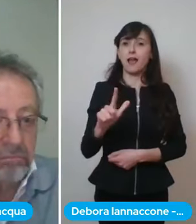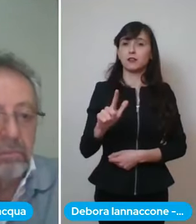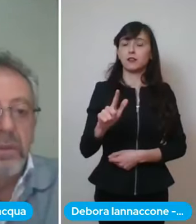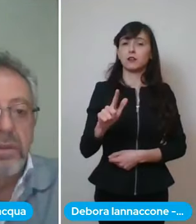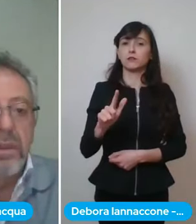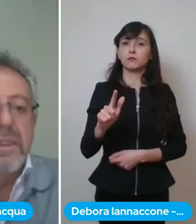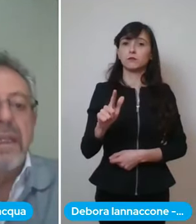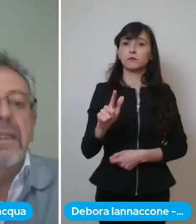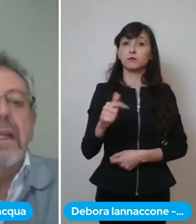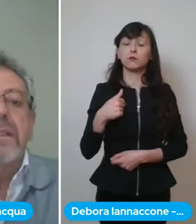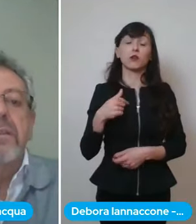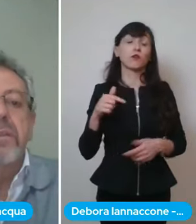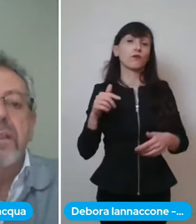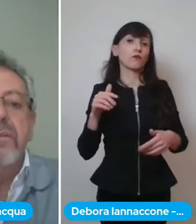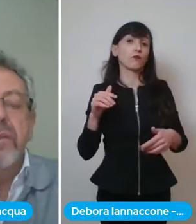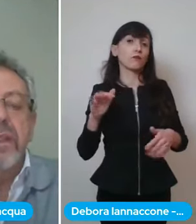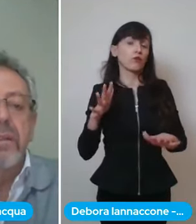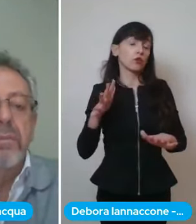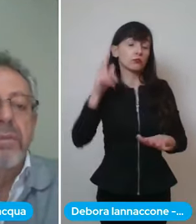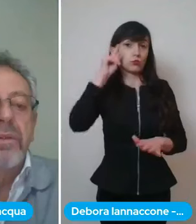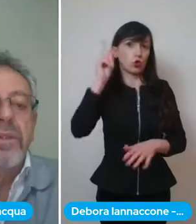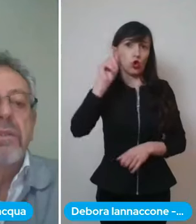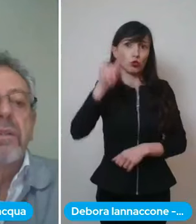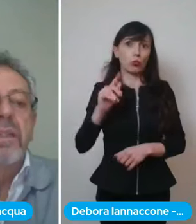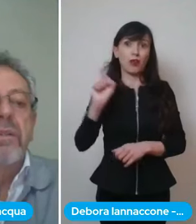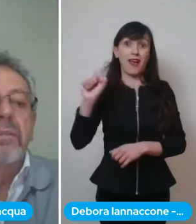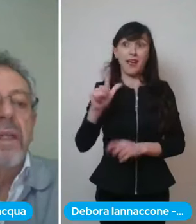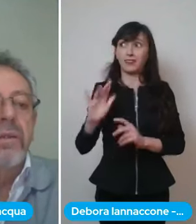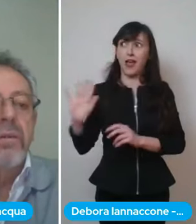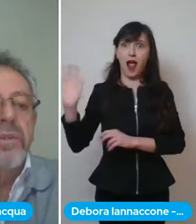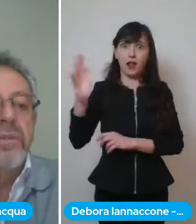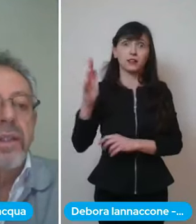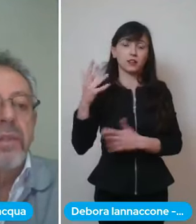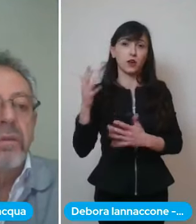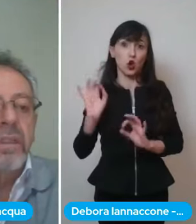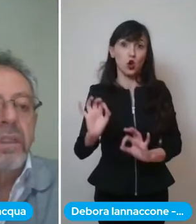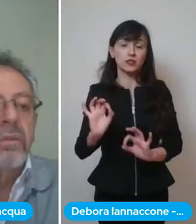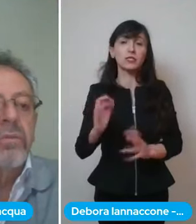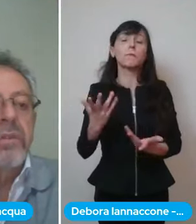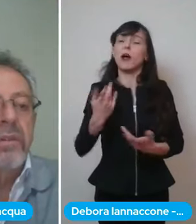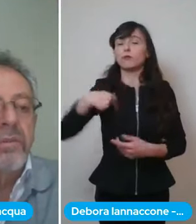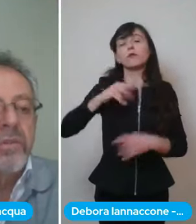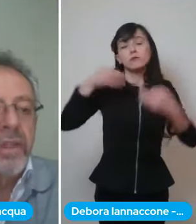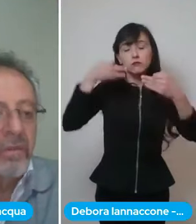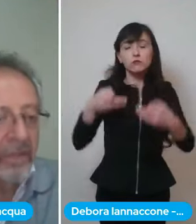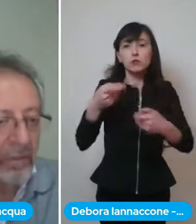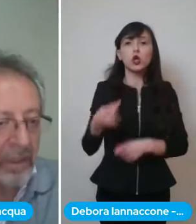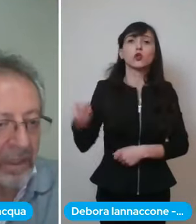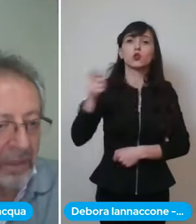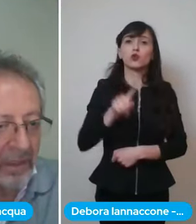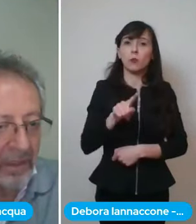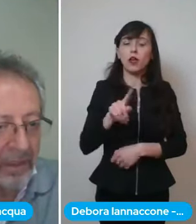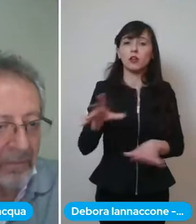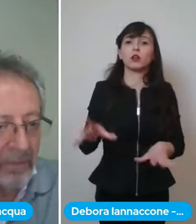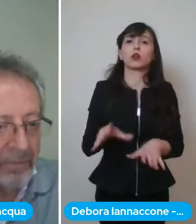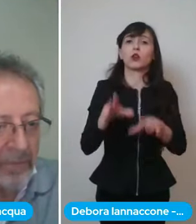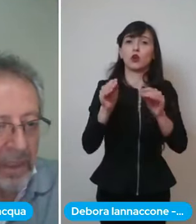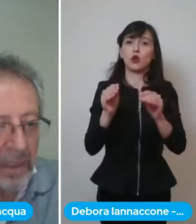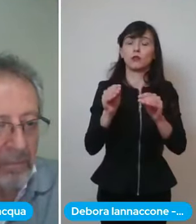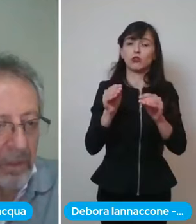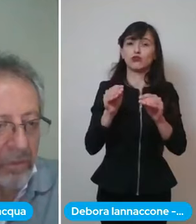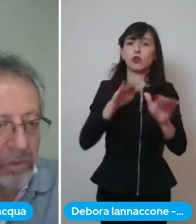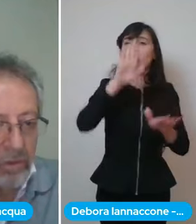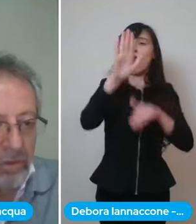non lo so se altre ASLE lo stanno facendo abbiamo deciso di domani incomincieremo quindi annunci incomincieremo a fare una chiamata attiva